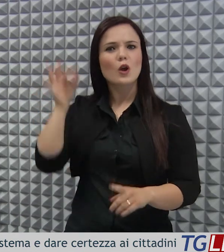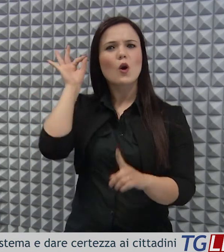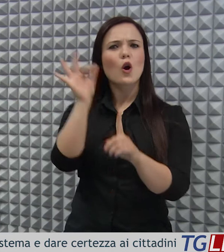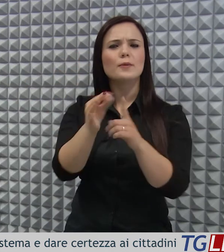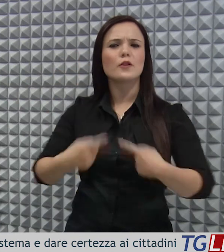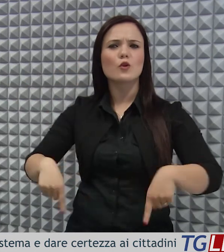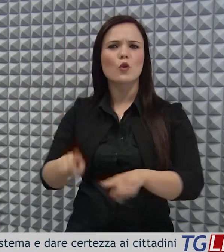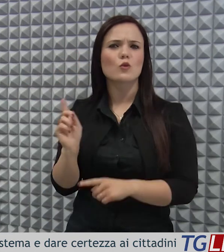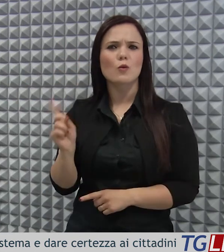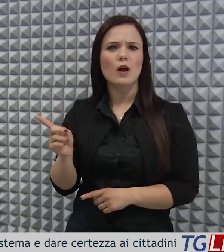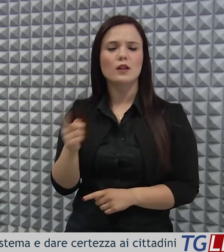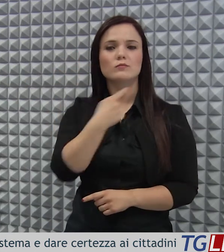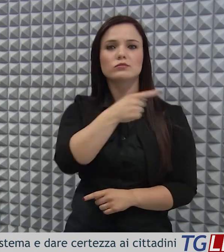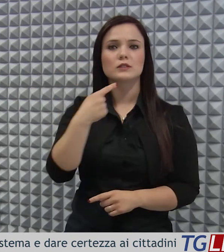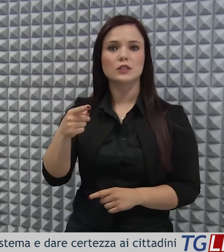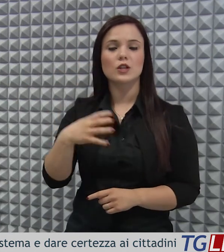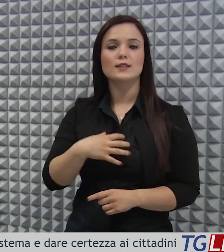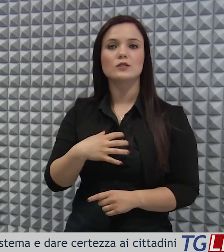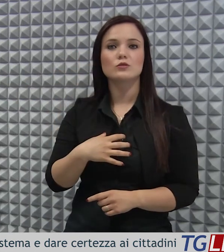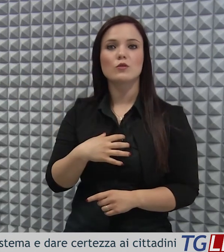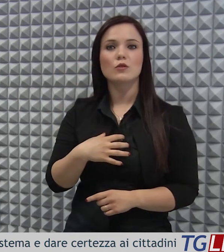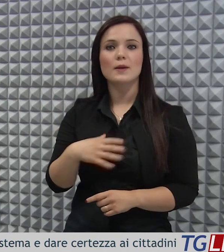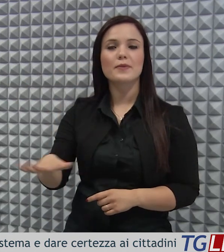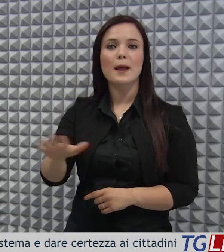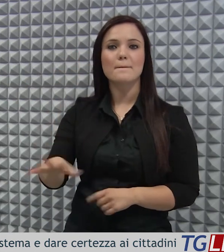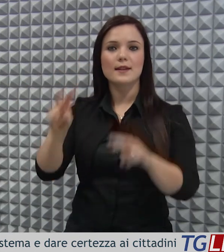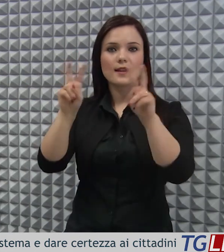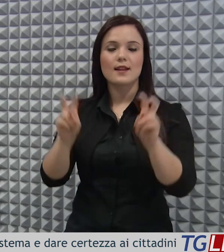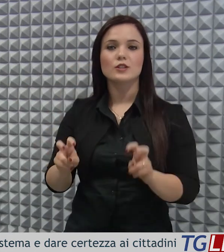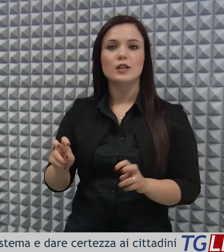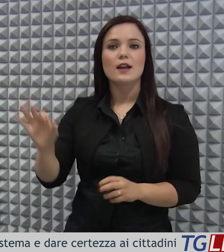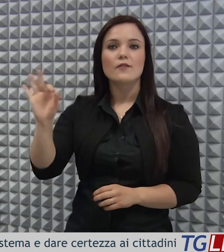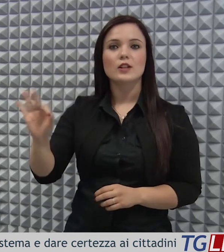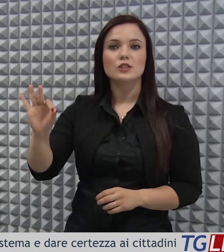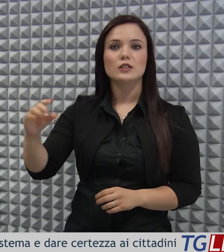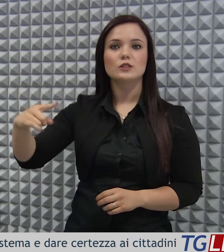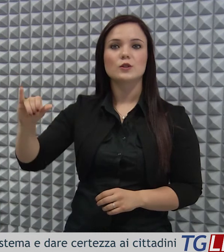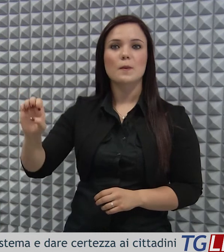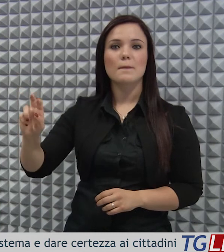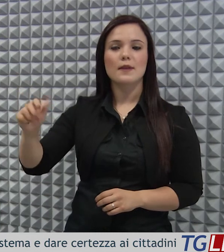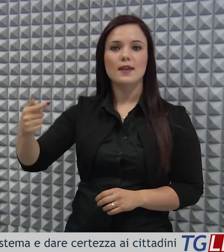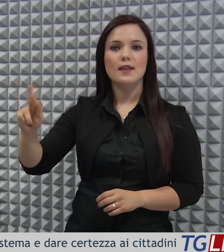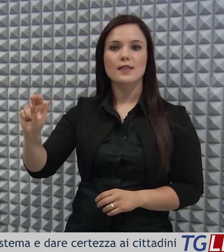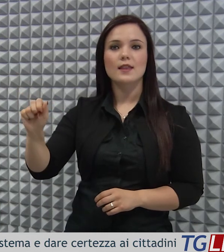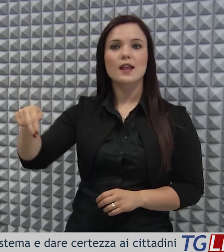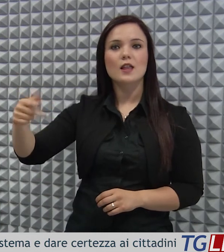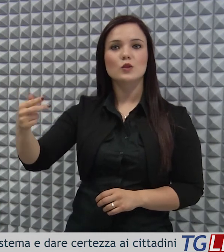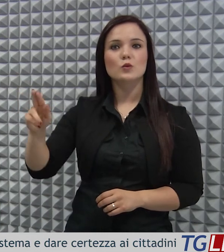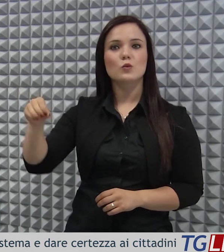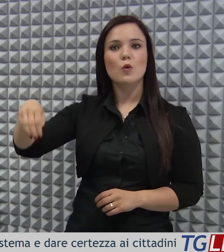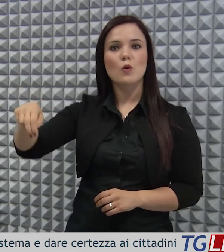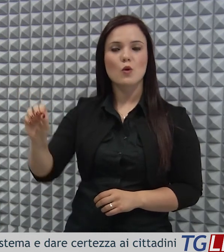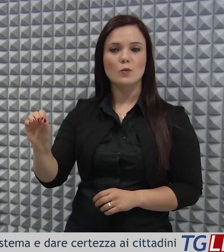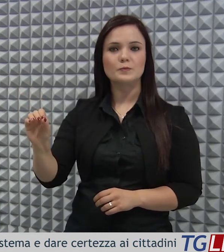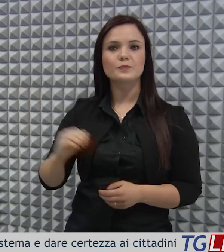La finalità dell'incontro, dichiara l'assessore all'Ambiente ed Energia Francesco